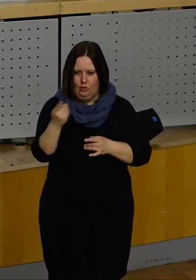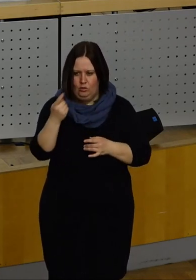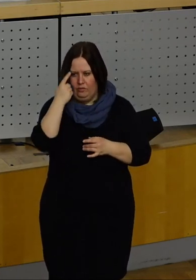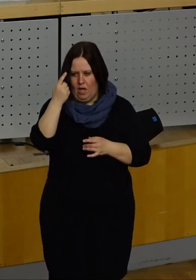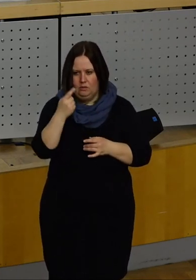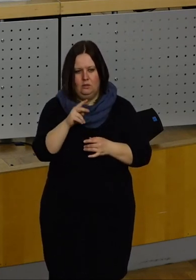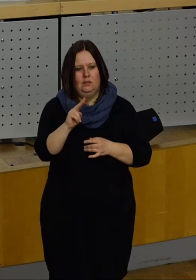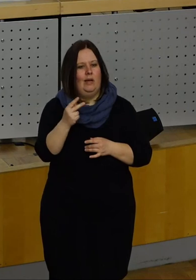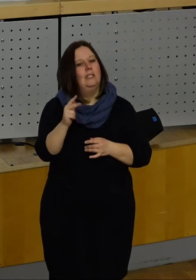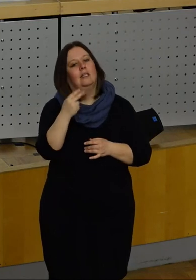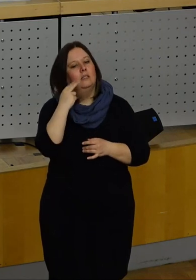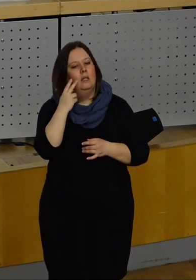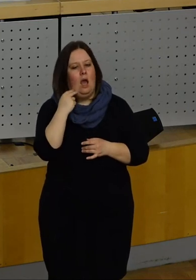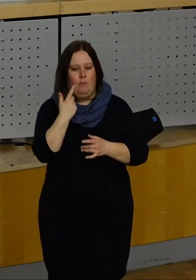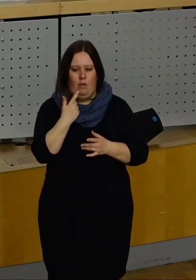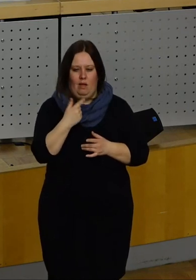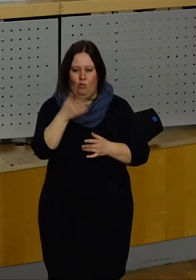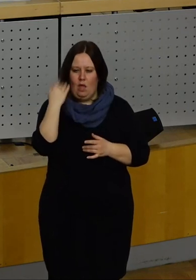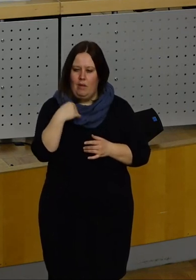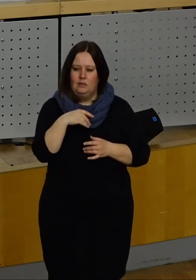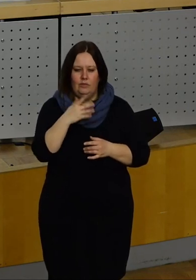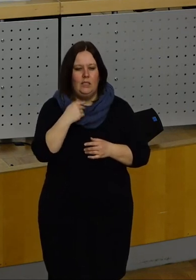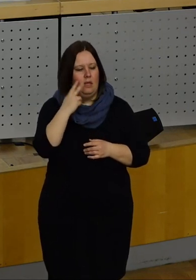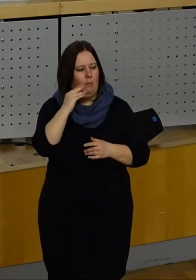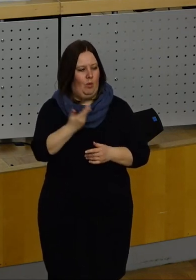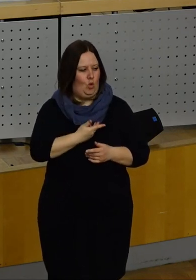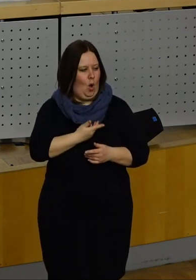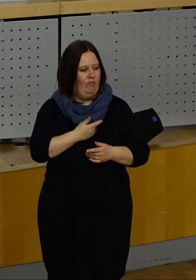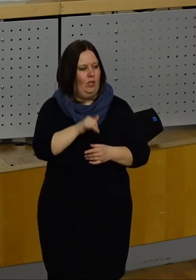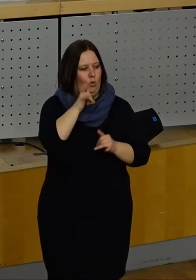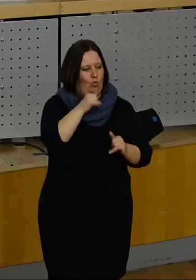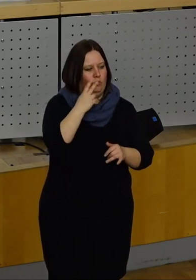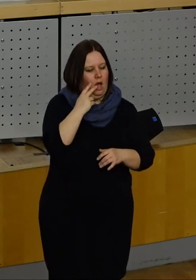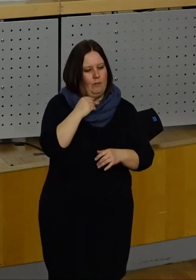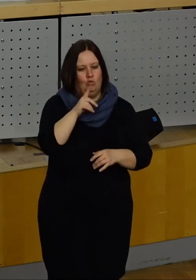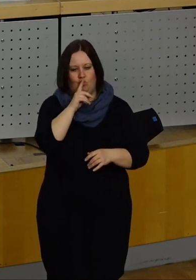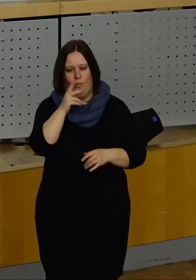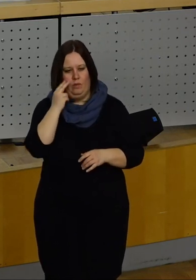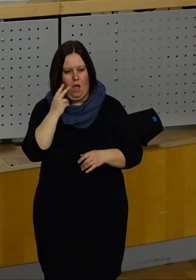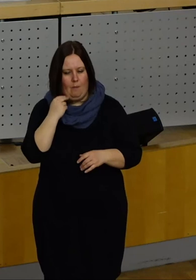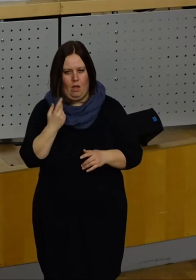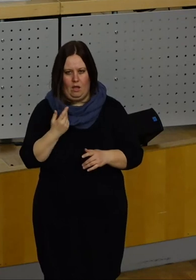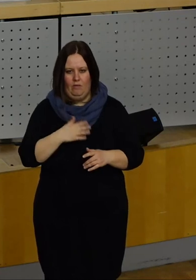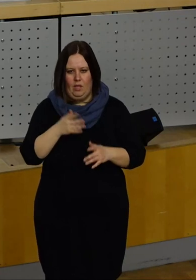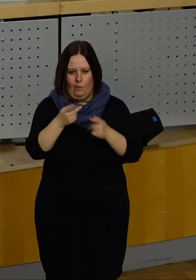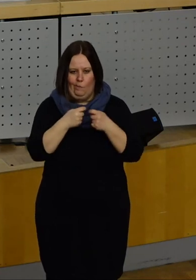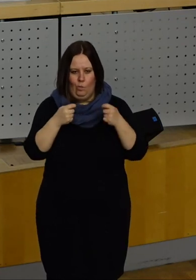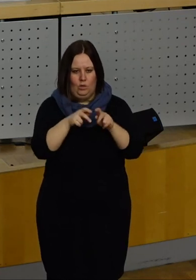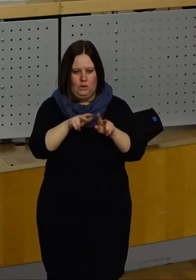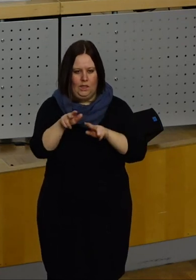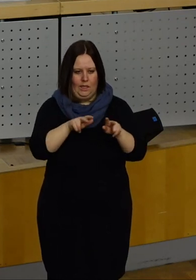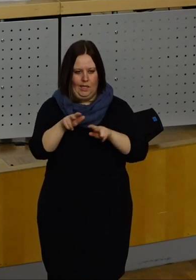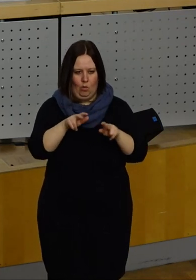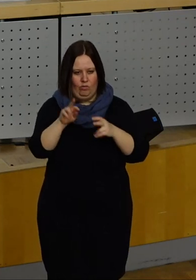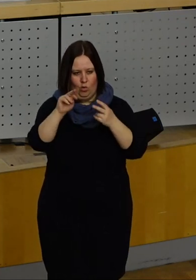zweiten, dritten Namen haben, einen Stummnamen, wo wir damals diese Namen bekommen haben. Hatten wir einen Rufnamen und sonst stumme Namen. Das hat unsere Bundesregierung in ihrer